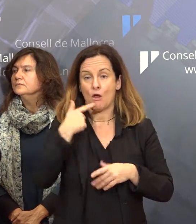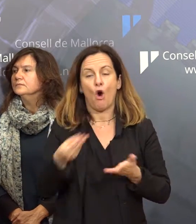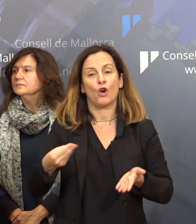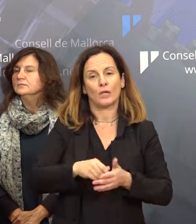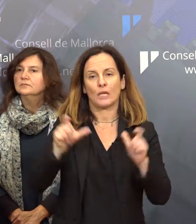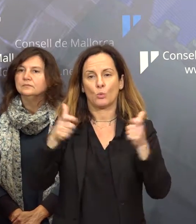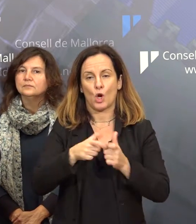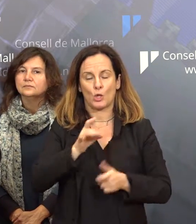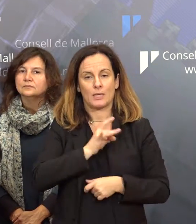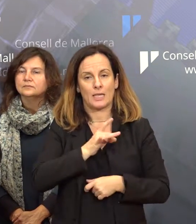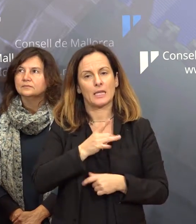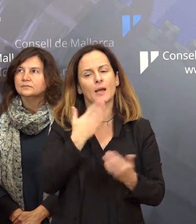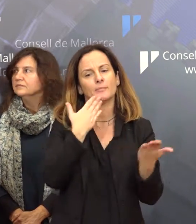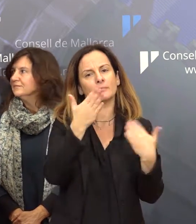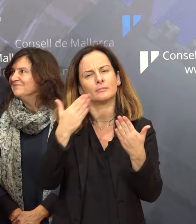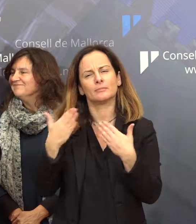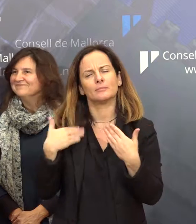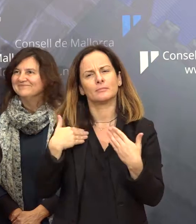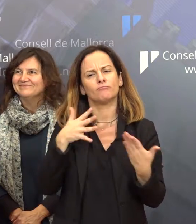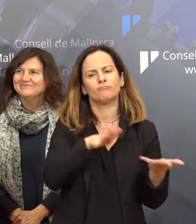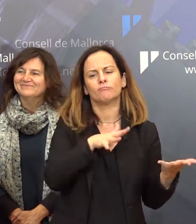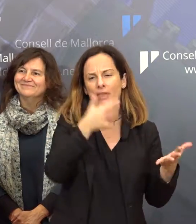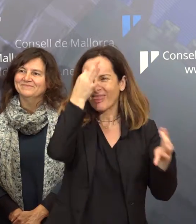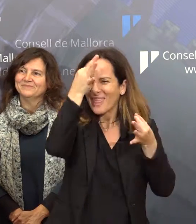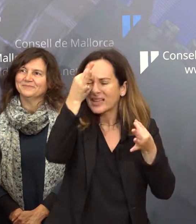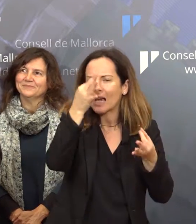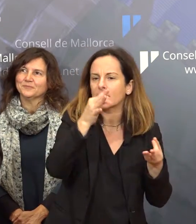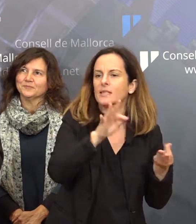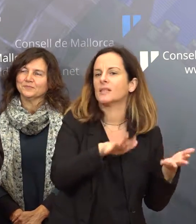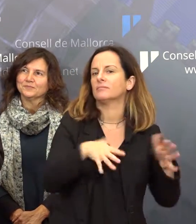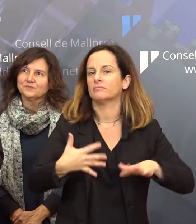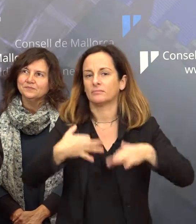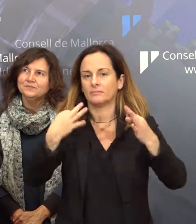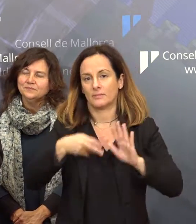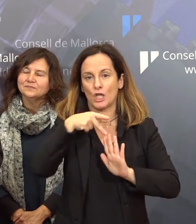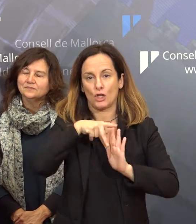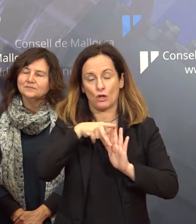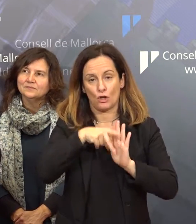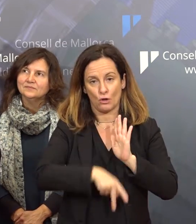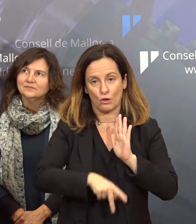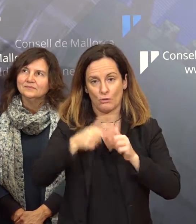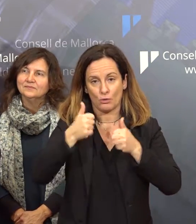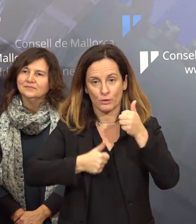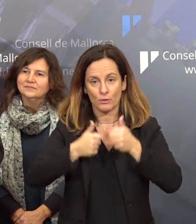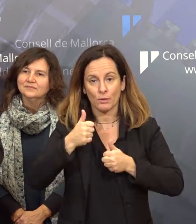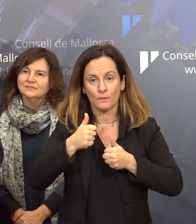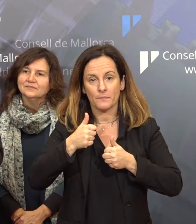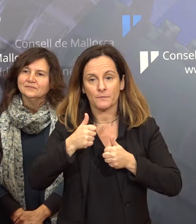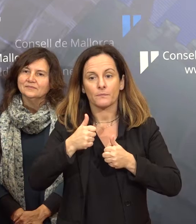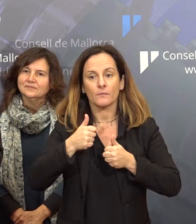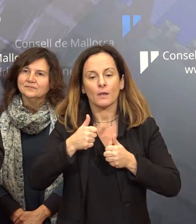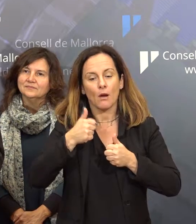concretar els termes d'aquestes bases de les oposicions aquí on s